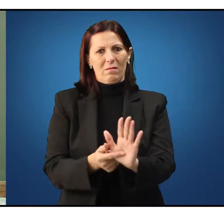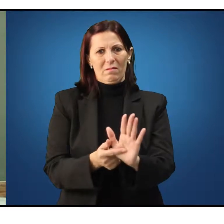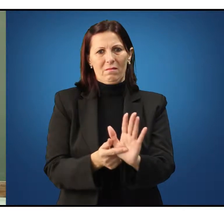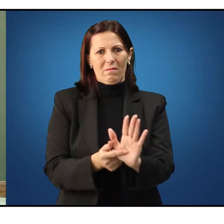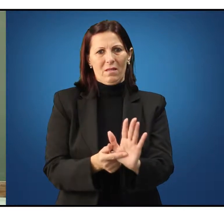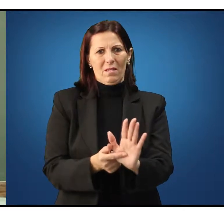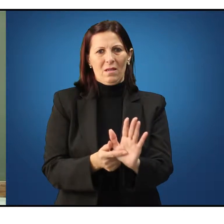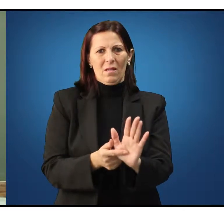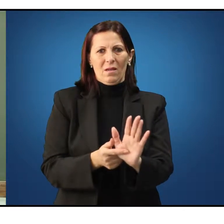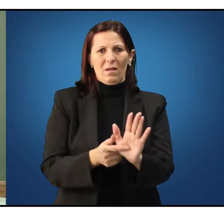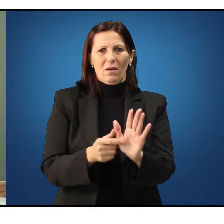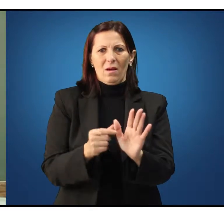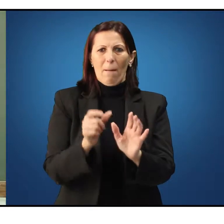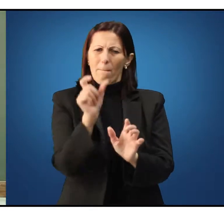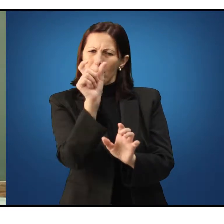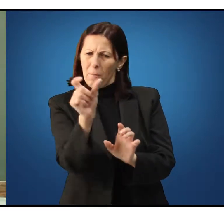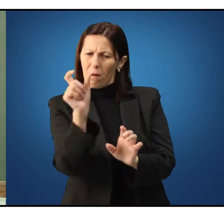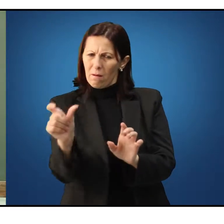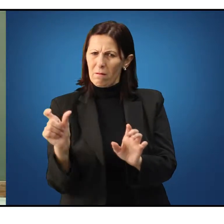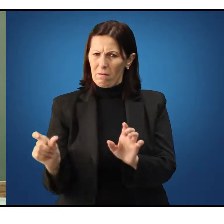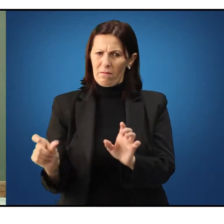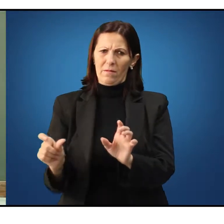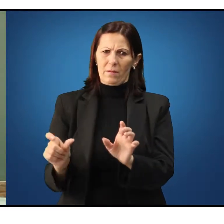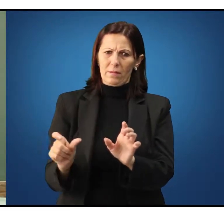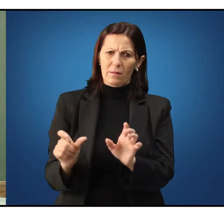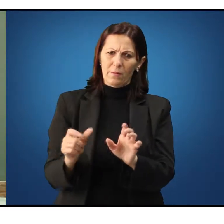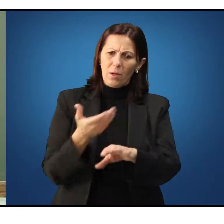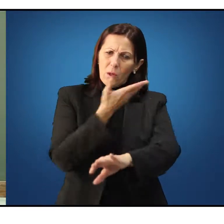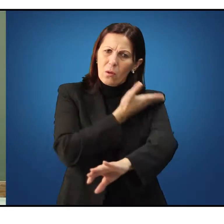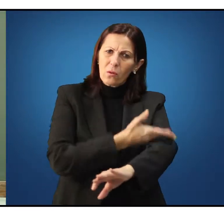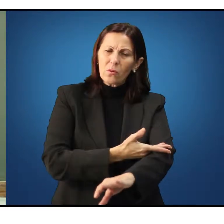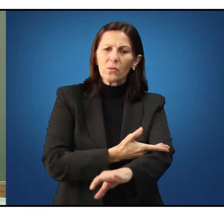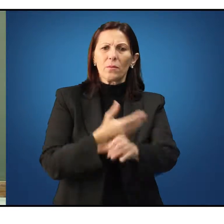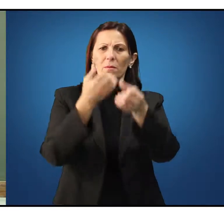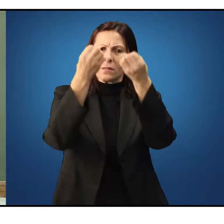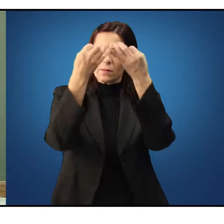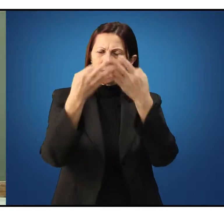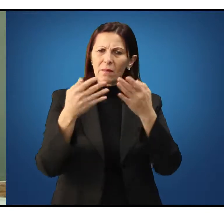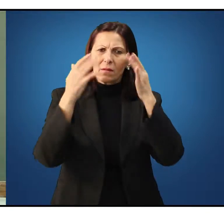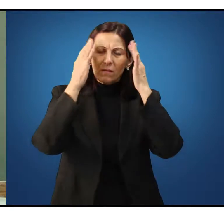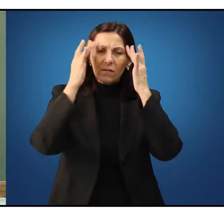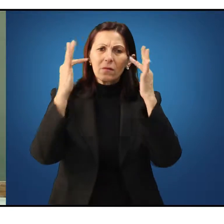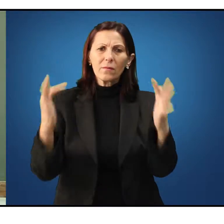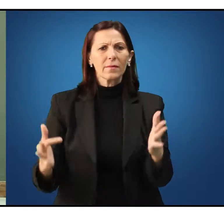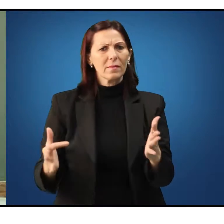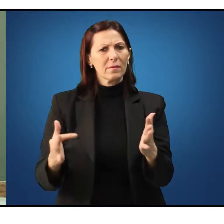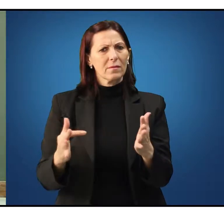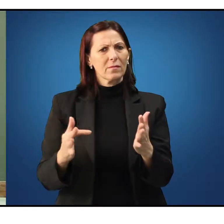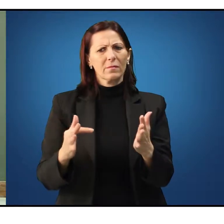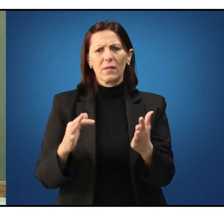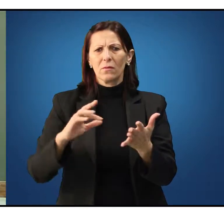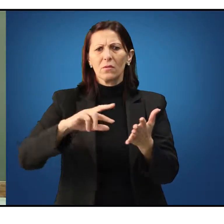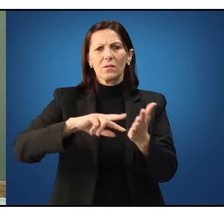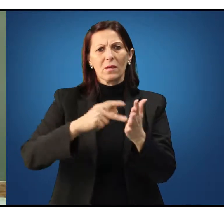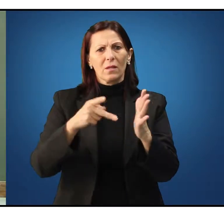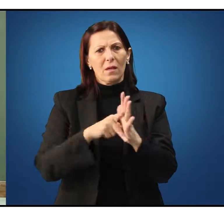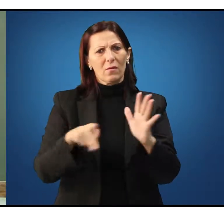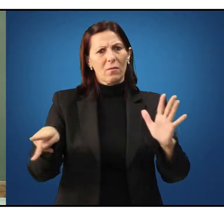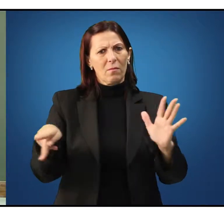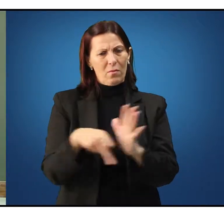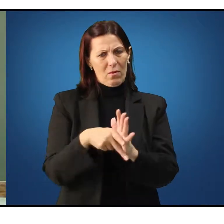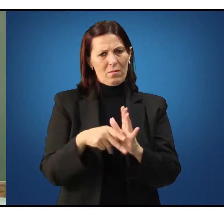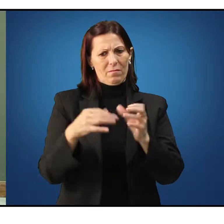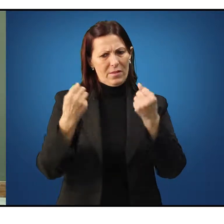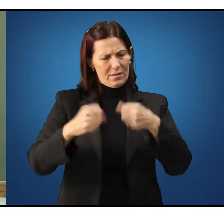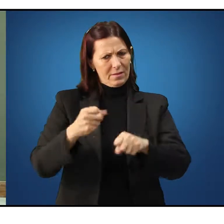É nesse sentido que também se costuma dizer que a filosofia é indefinível. Na nossa